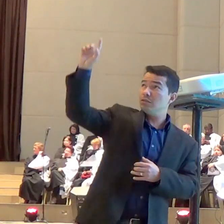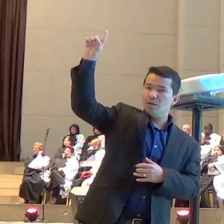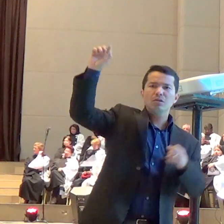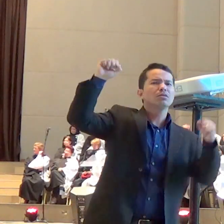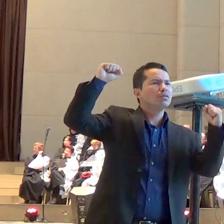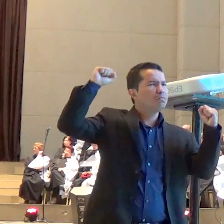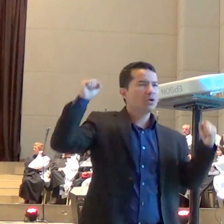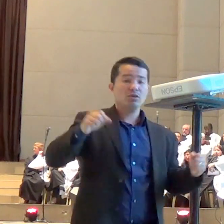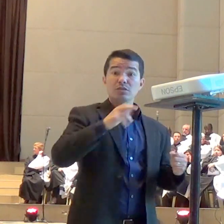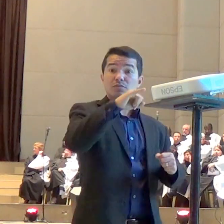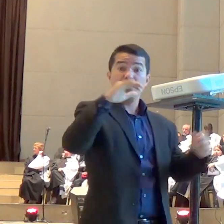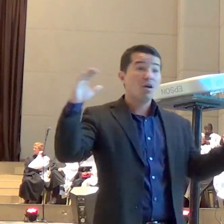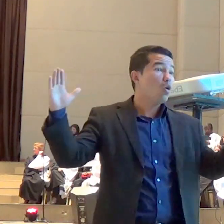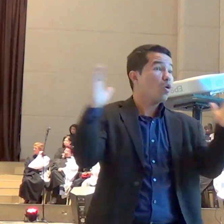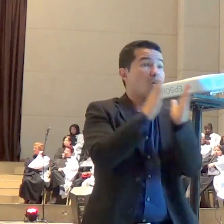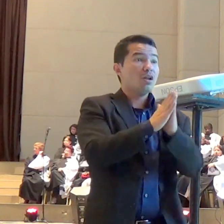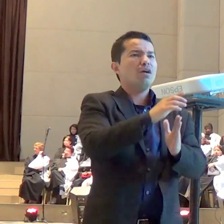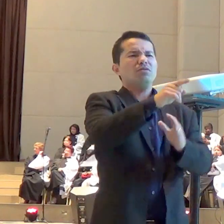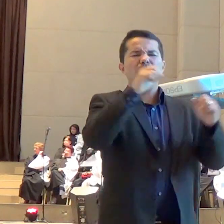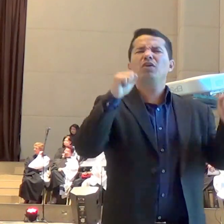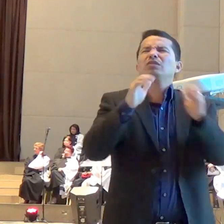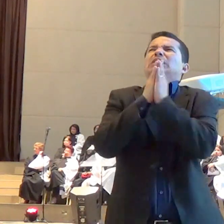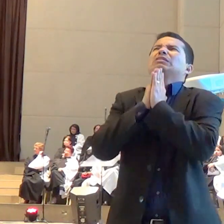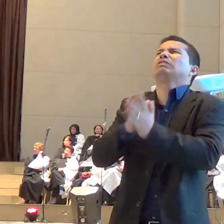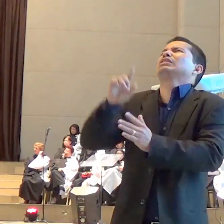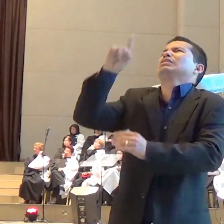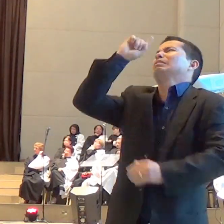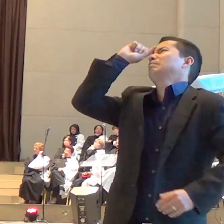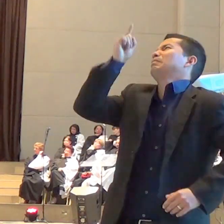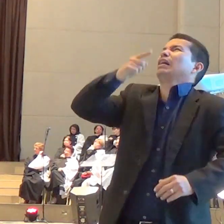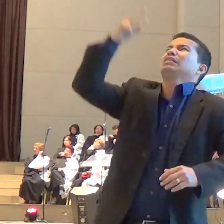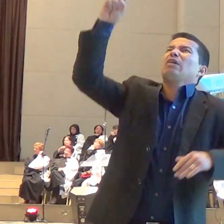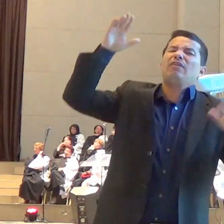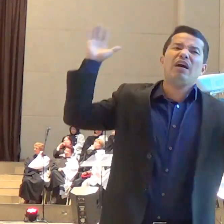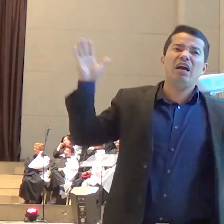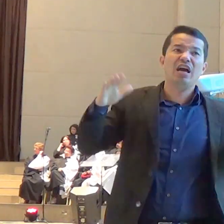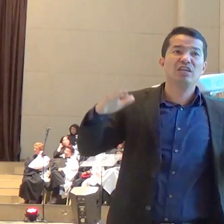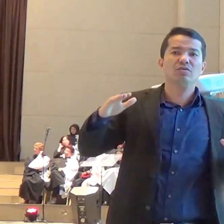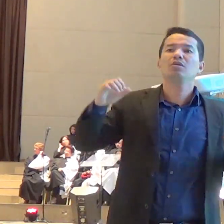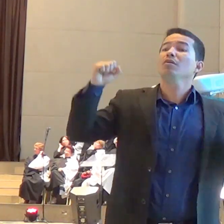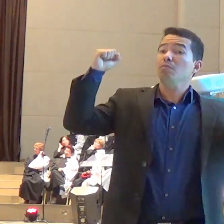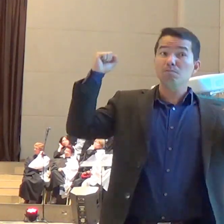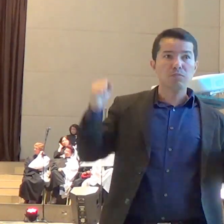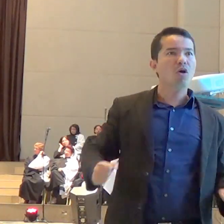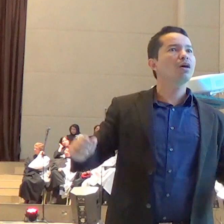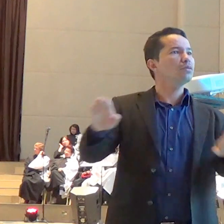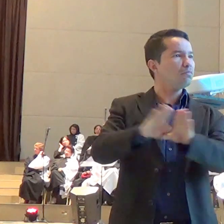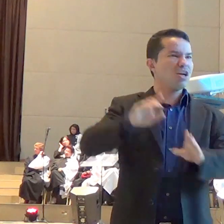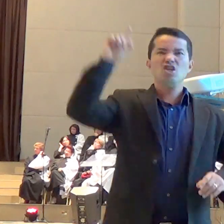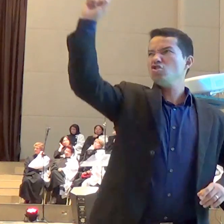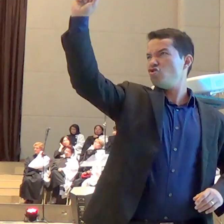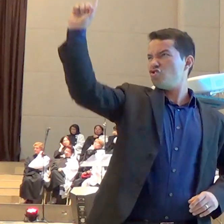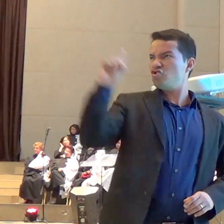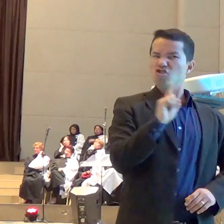clamar a ele os seus anjos para que a gente possa ser amparado nessa batalha